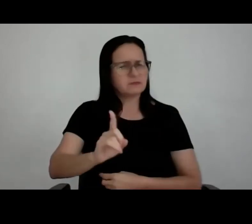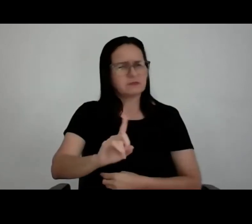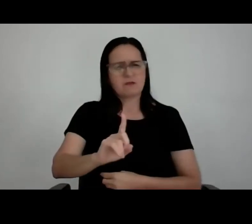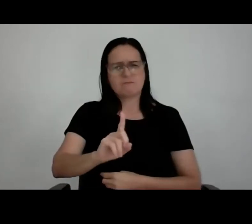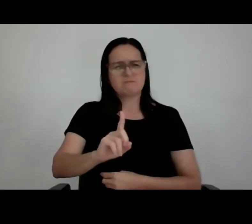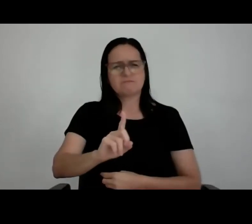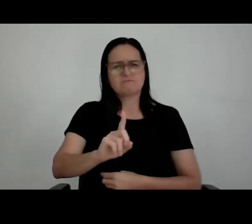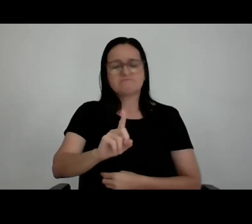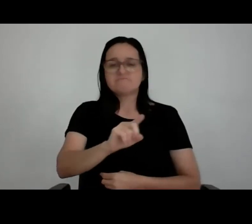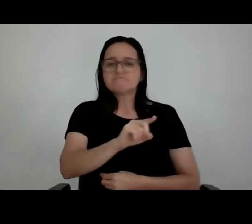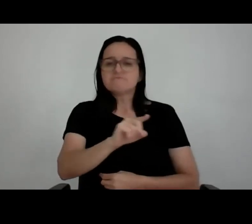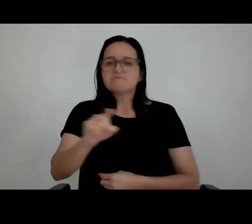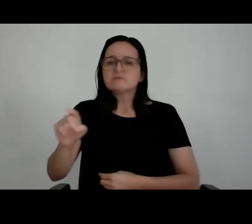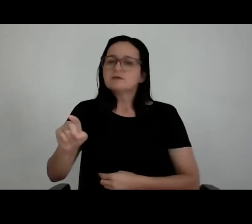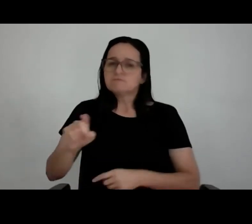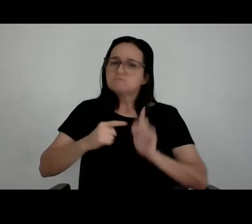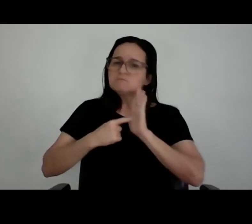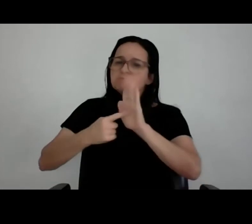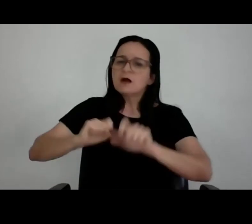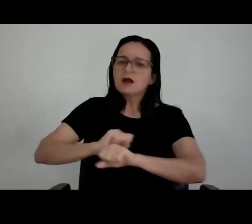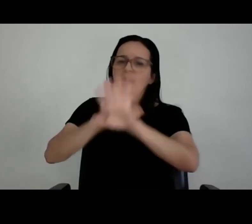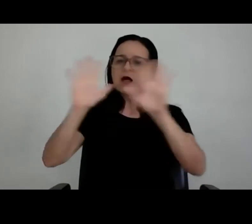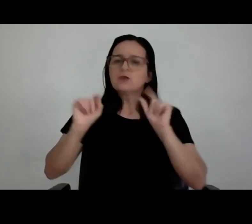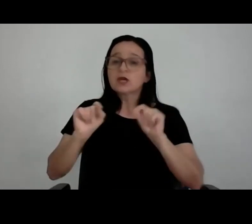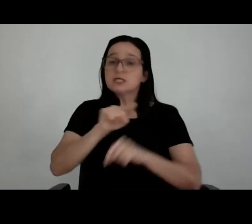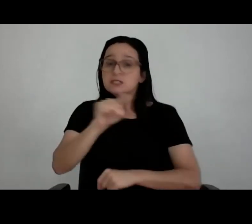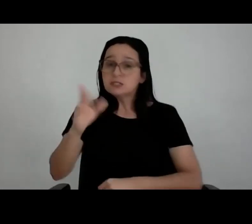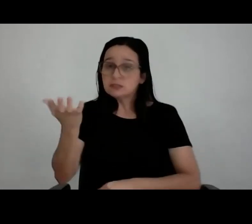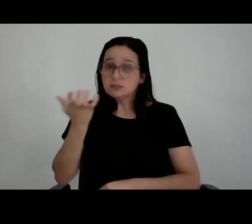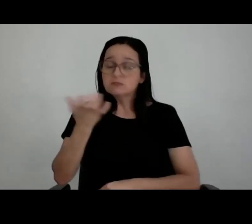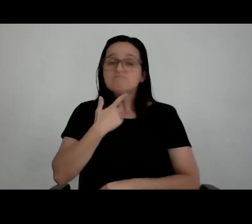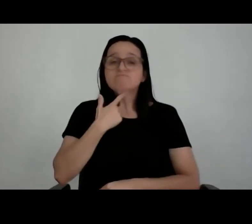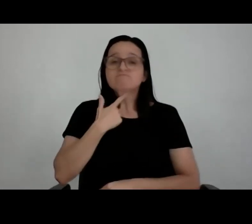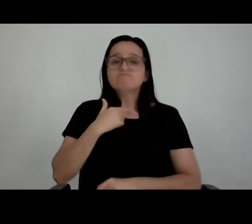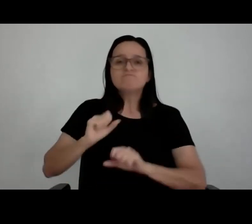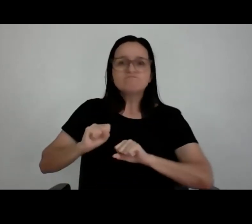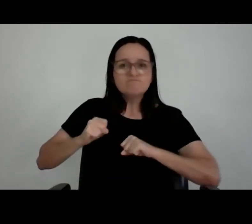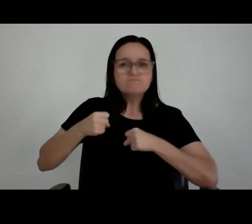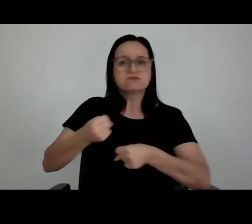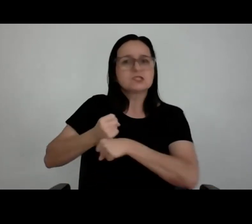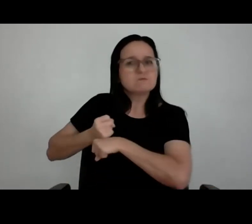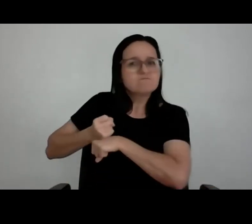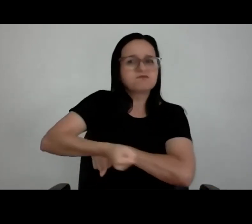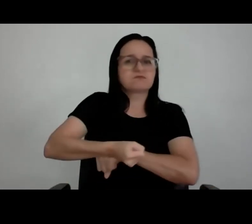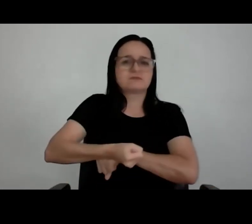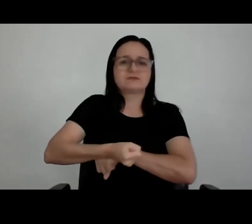É para deixar claro o seguinte, que, se você quiser fazer, você tem que se esforçar bastante. A arquitetura, como falei, não é uma